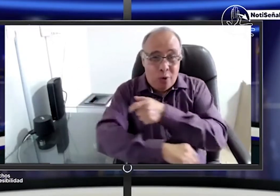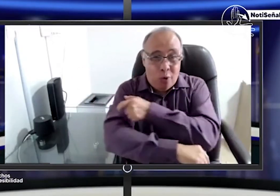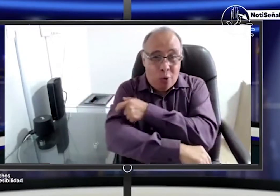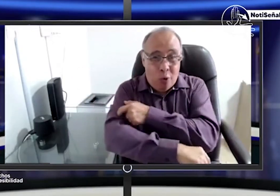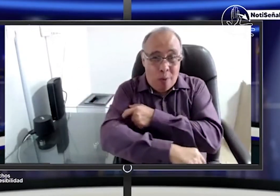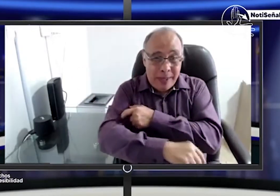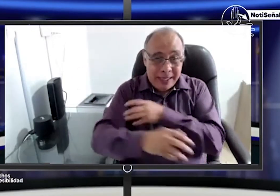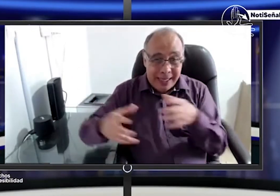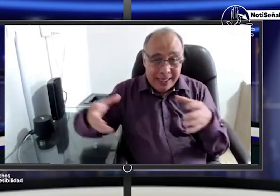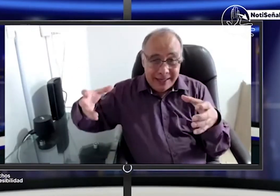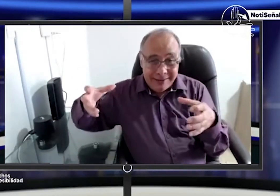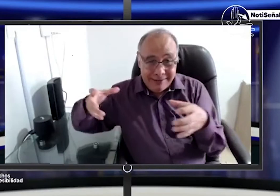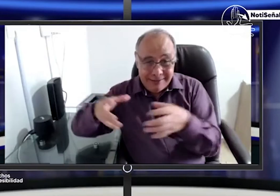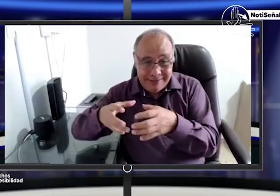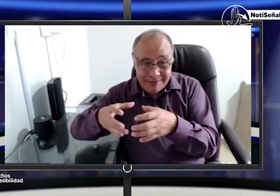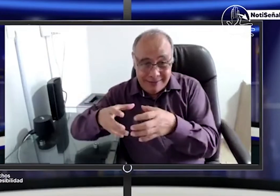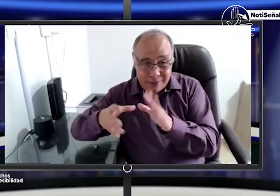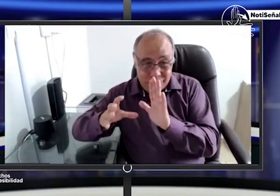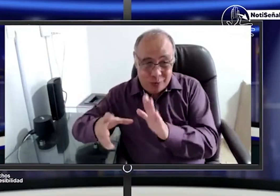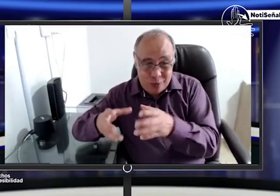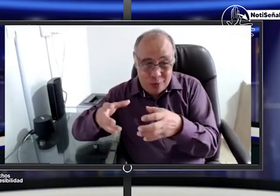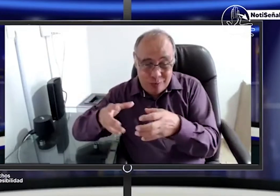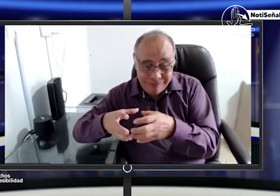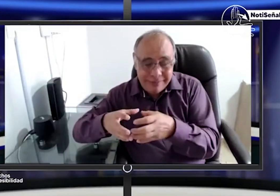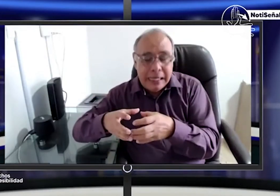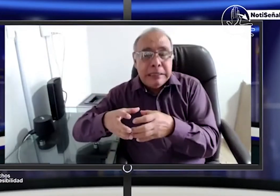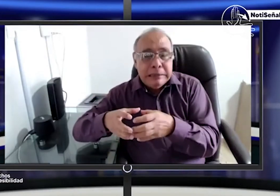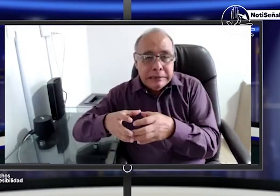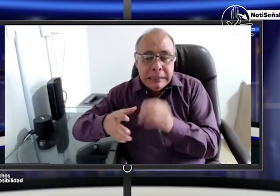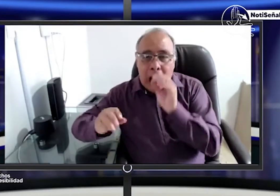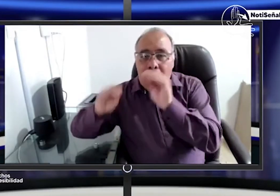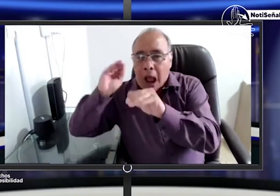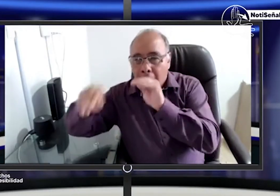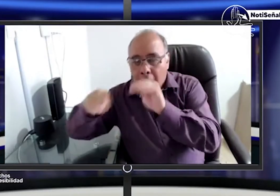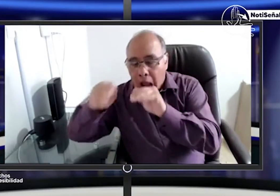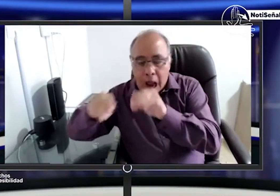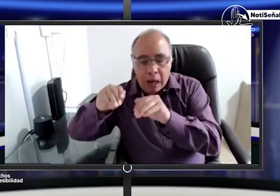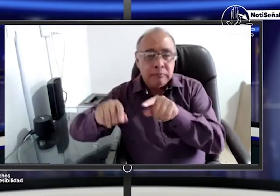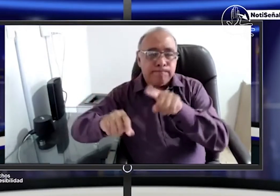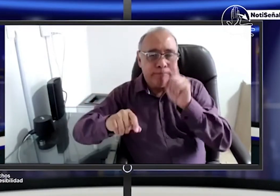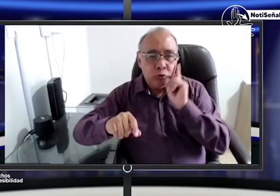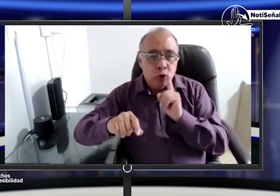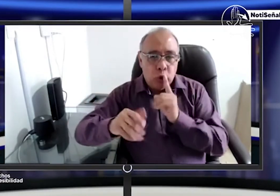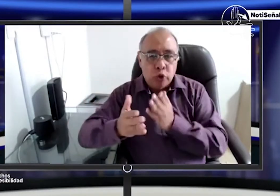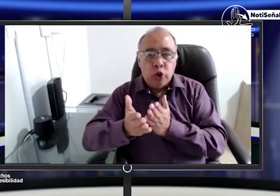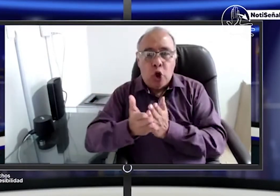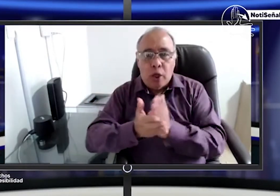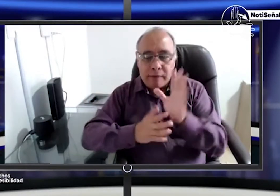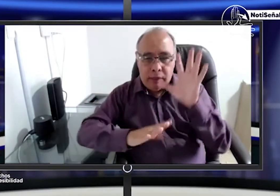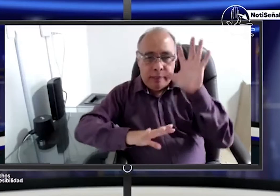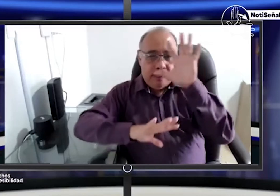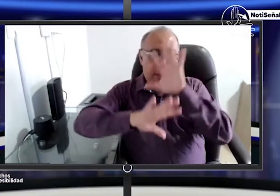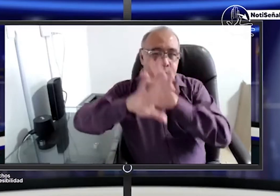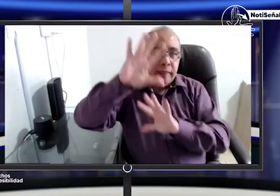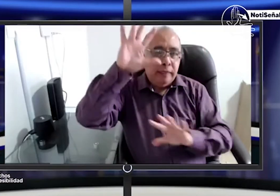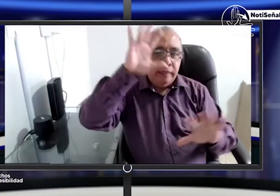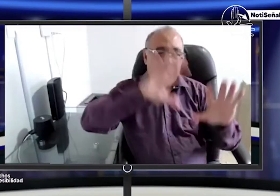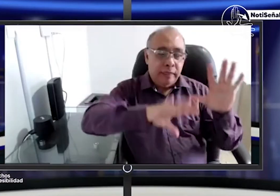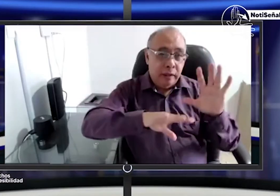personas sordas nos dicen bueno resulta que este comité que ha estado haciendo toda la incidencia ha estado